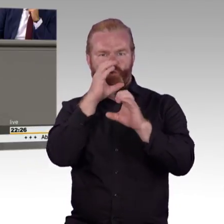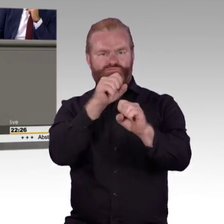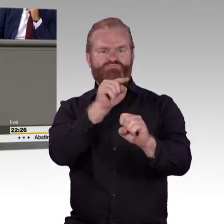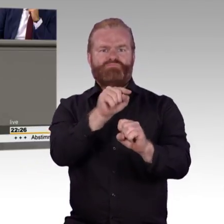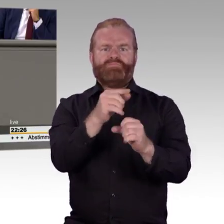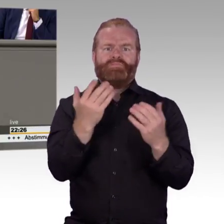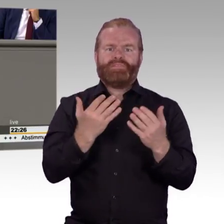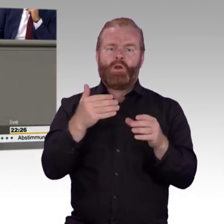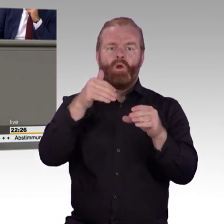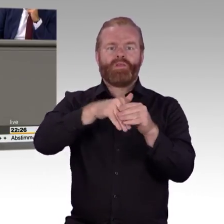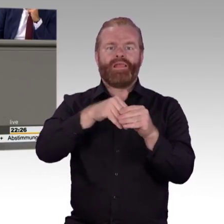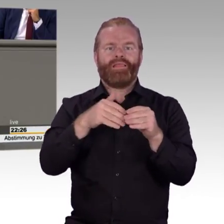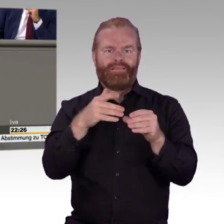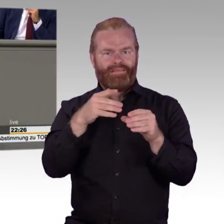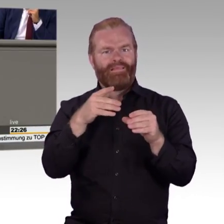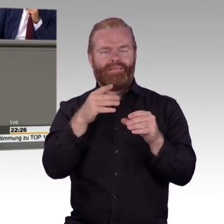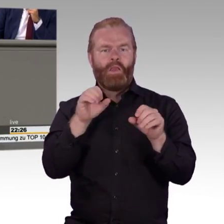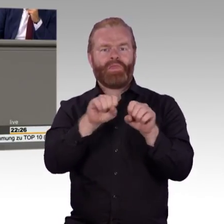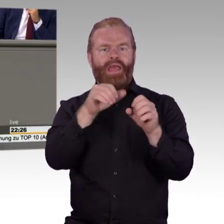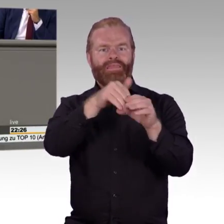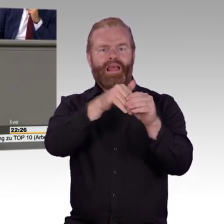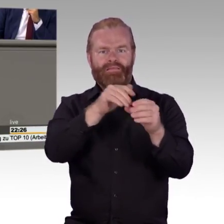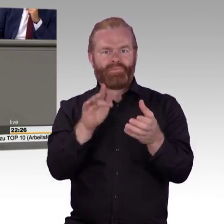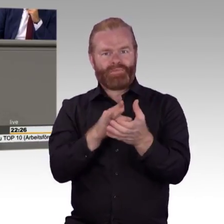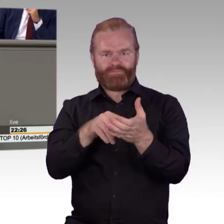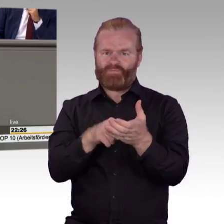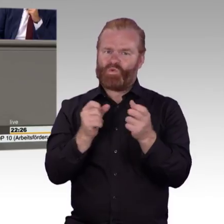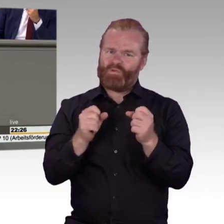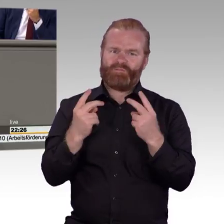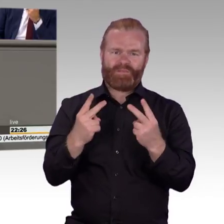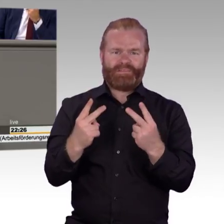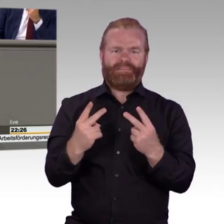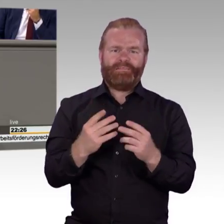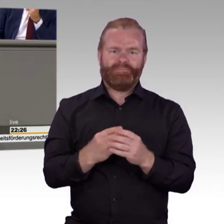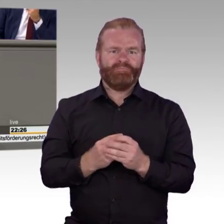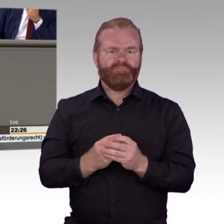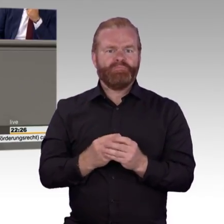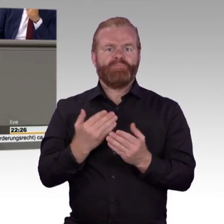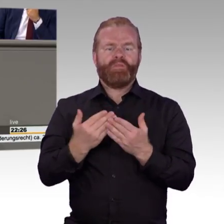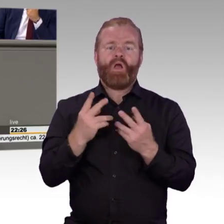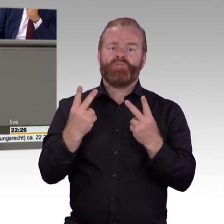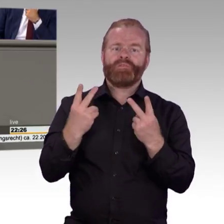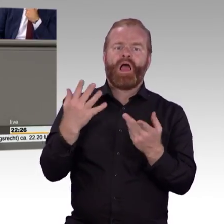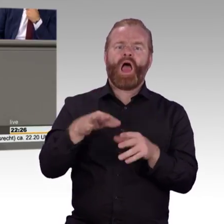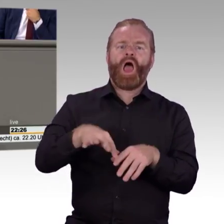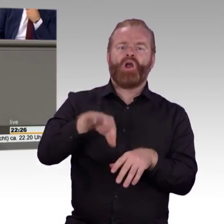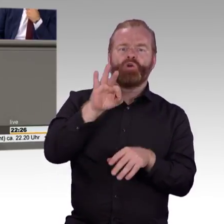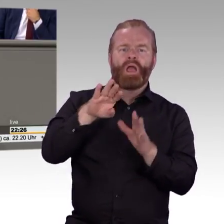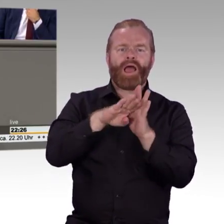meine lieben Kolleginnen und Kollegen, müssen ihrer Vorbildfunktion in Sachen Barrierefreiheit online gerecht werden. Das zeigt auch der